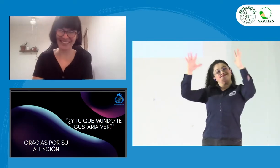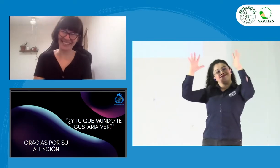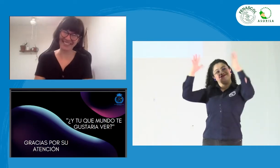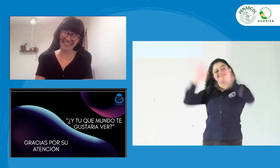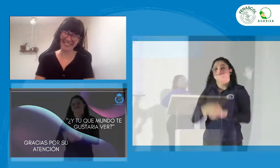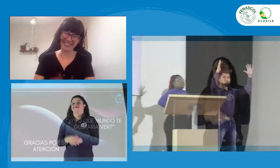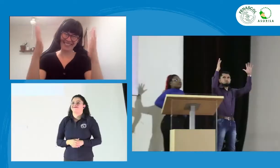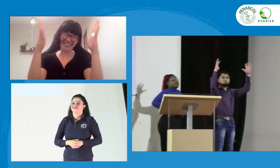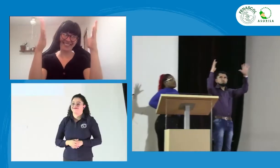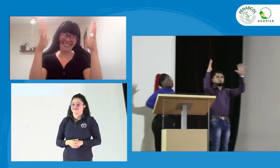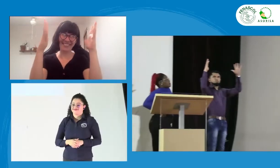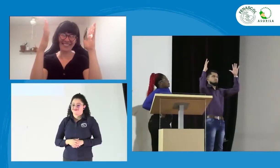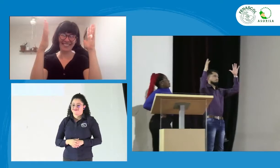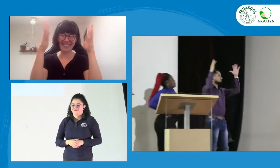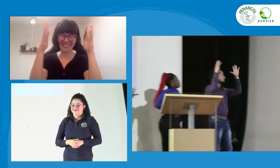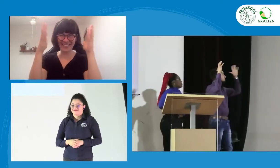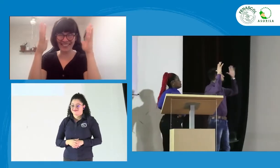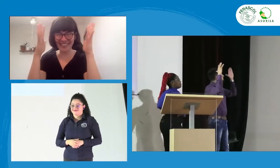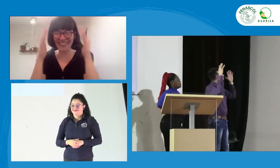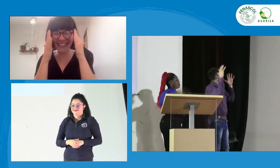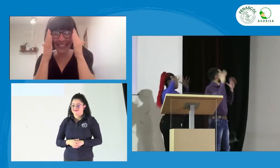Así es. Muy bien.